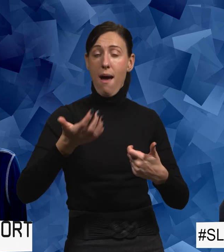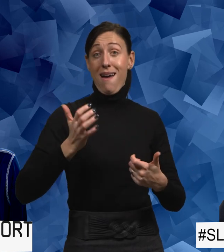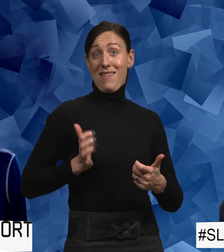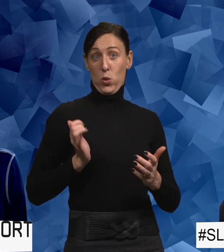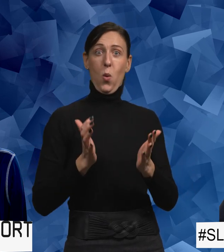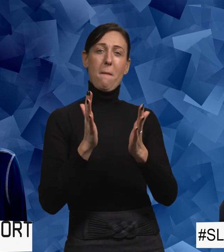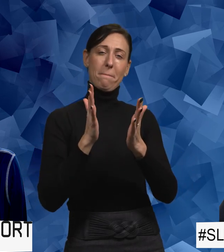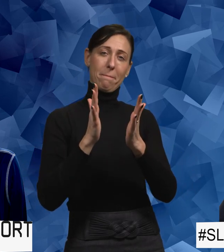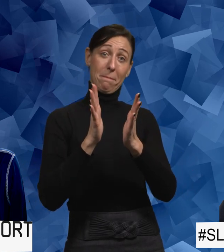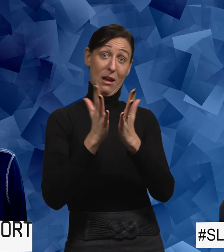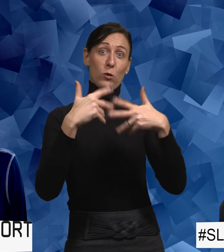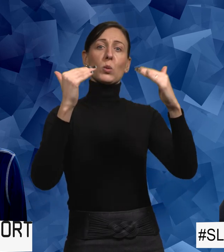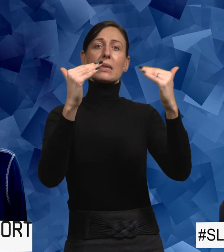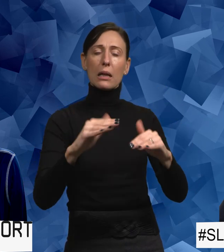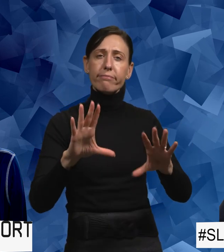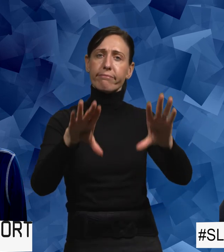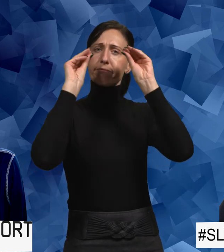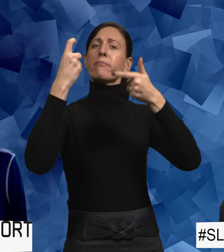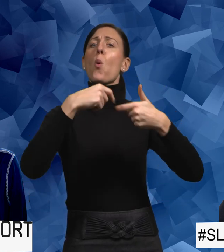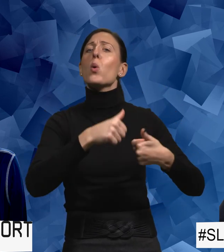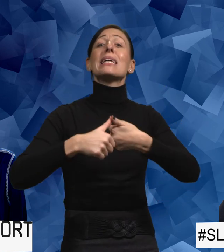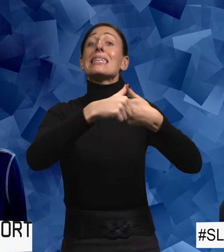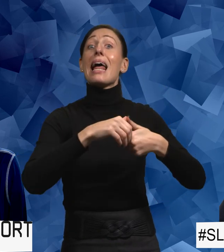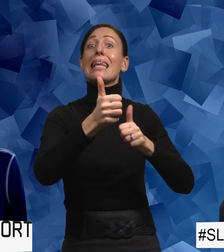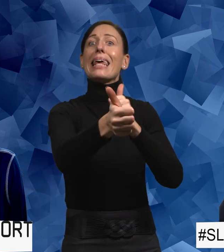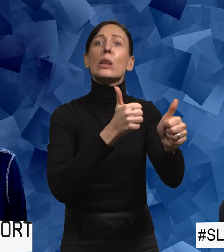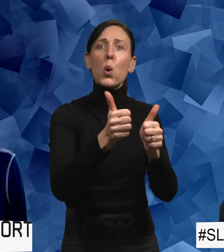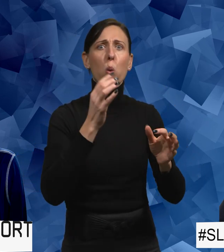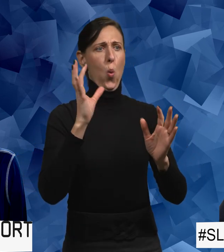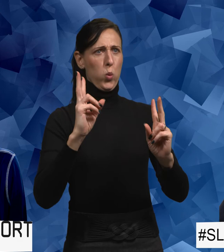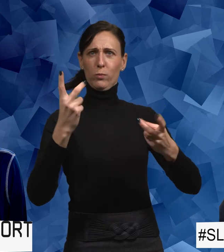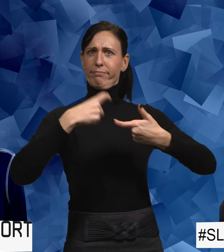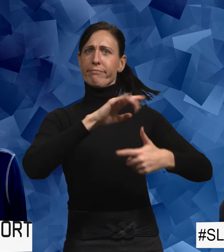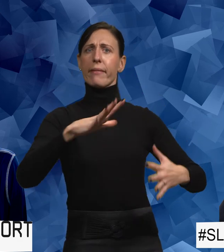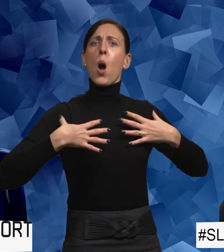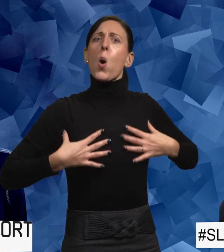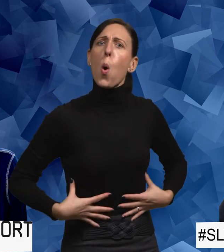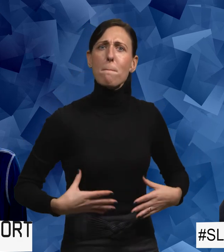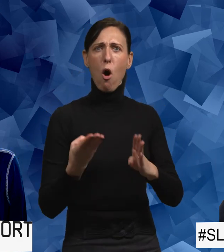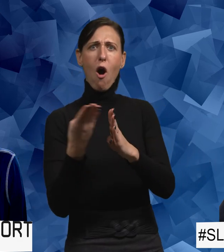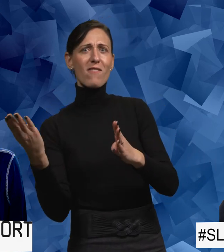funktionsnedsättning uppfattar den organiserade idrotten och just kroppen och avvikelse och idrott och även